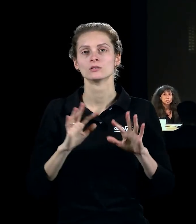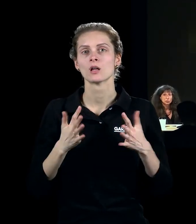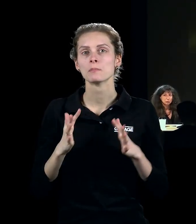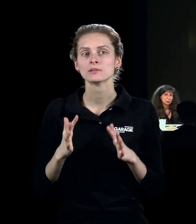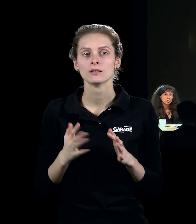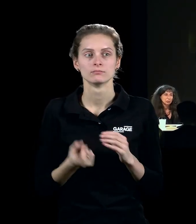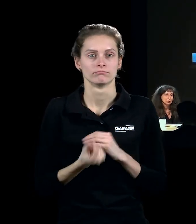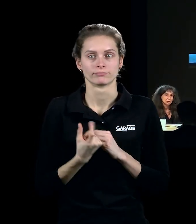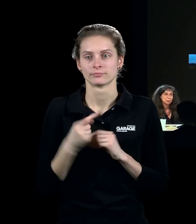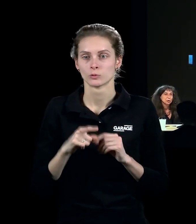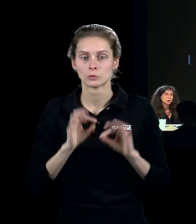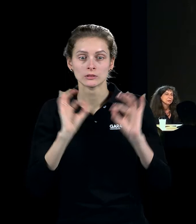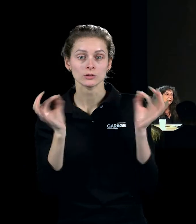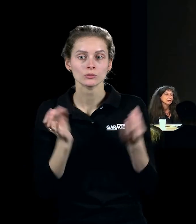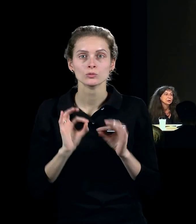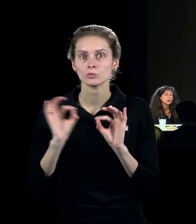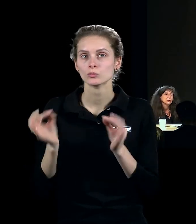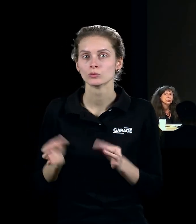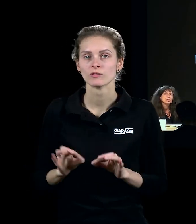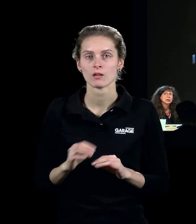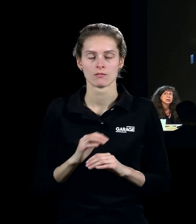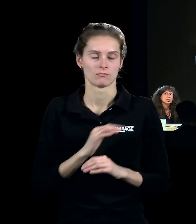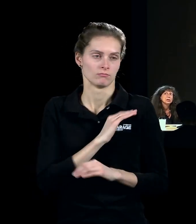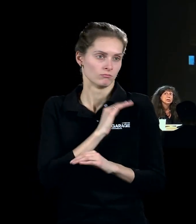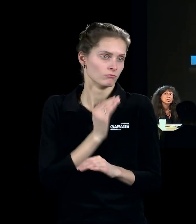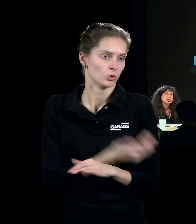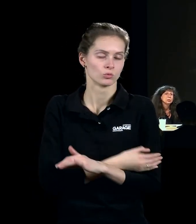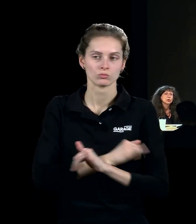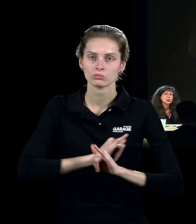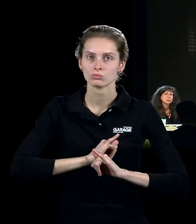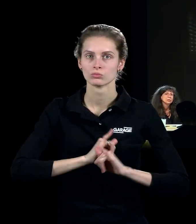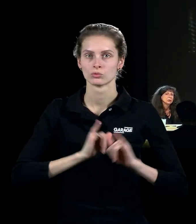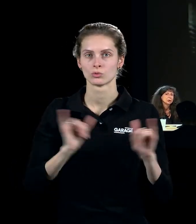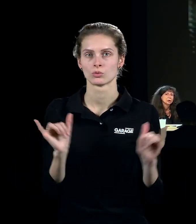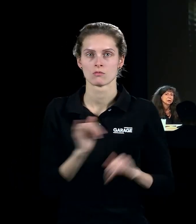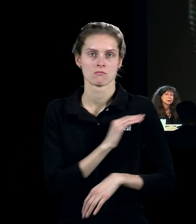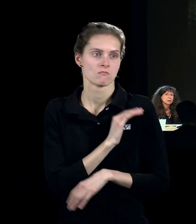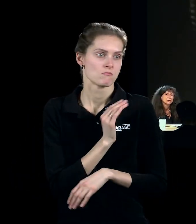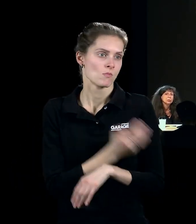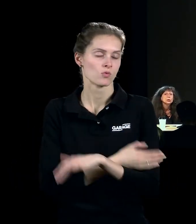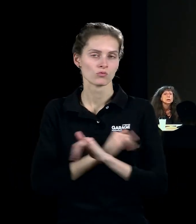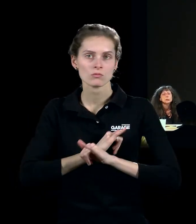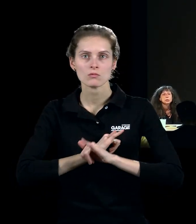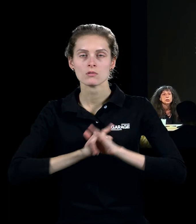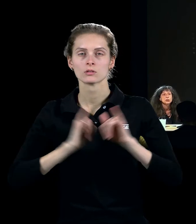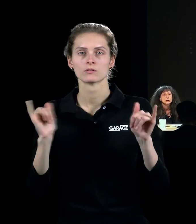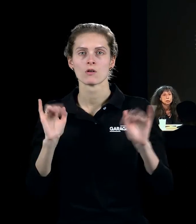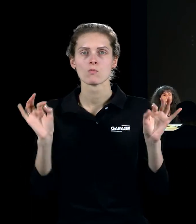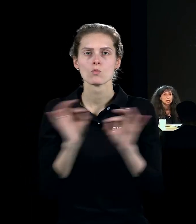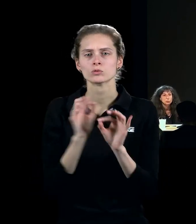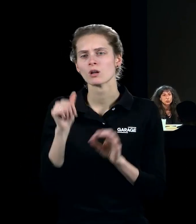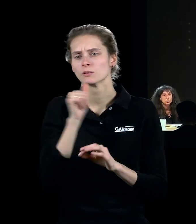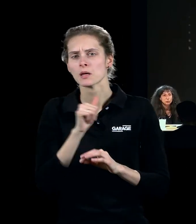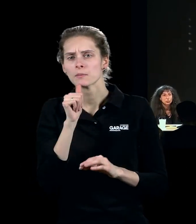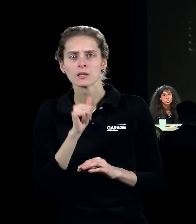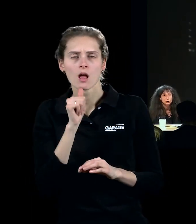искусстве, потому что там достаточно мощно развивающееся искусство, и также мощно развивающаяся музыка экспериментальная, в